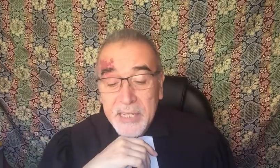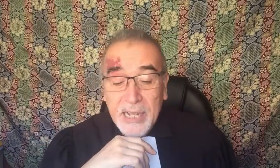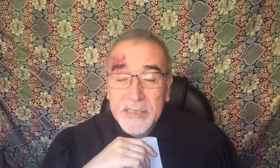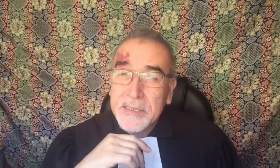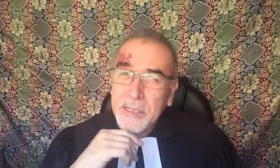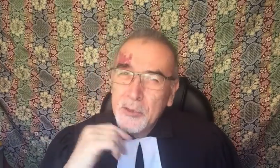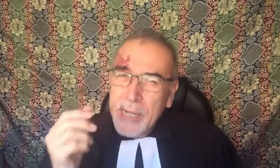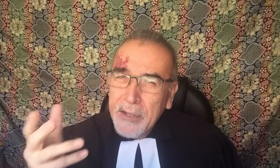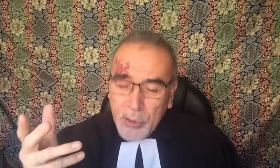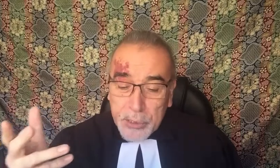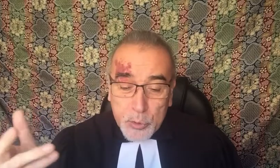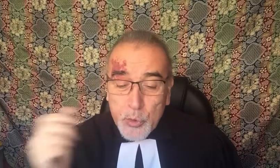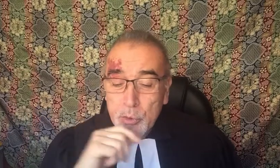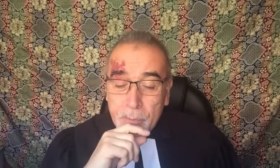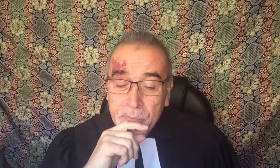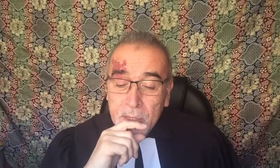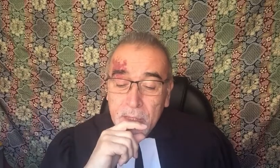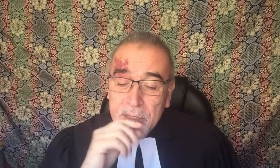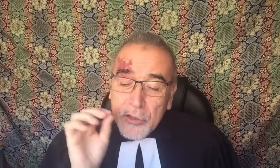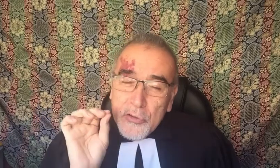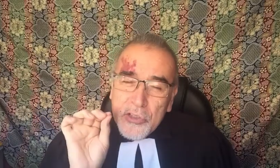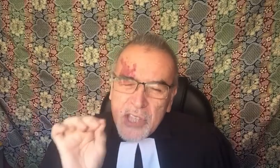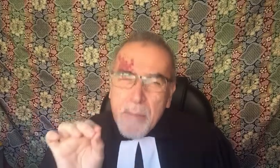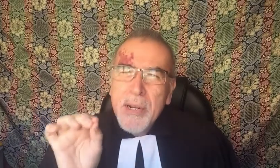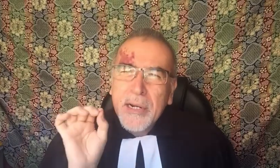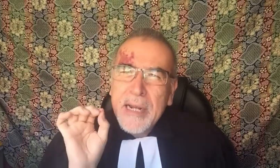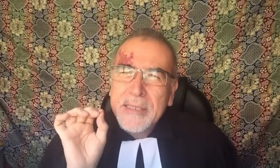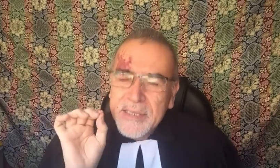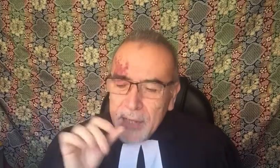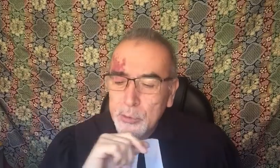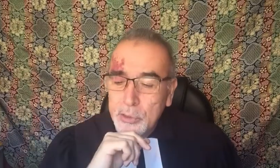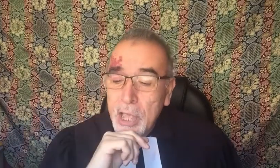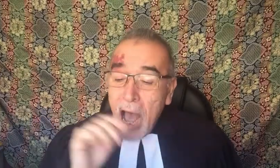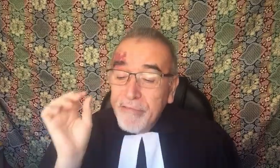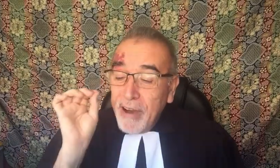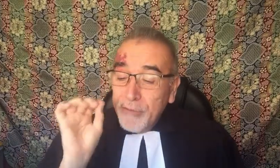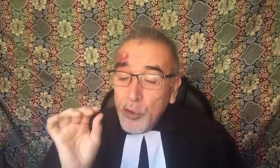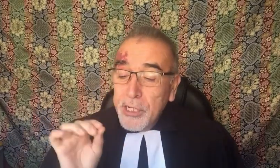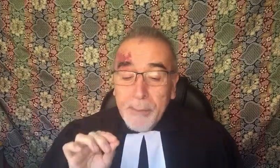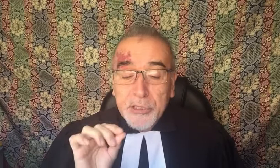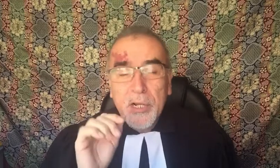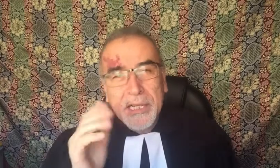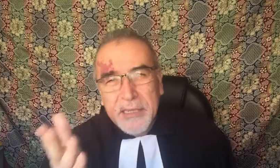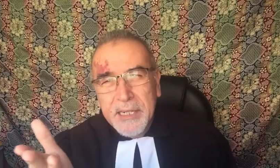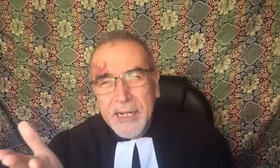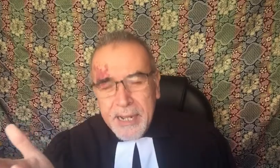de los milagros de Jesús es que son siempre realizados a favor de las personas que se acercan a él.